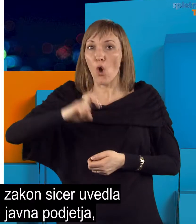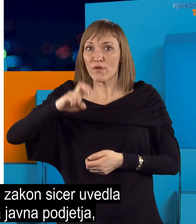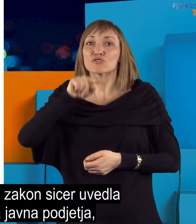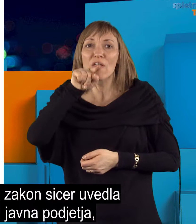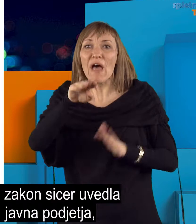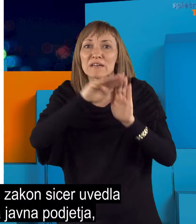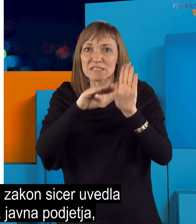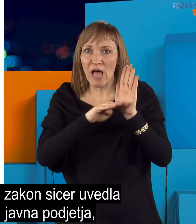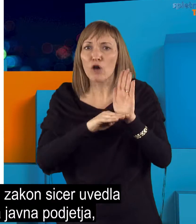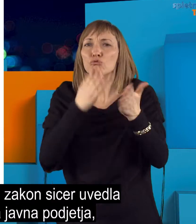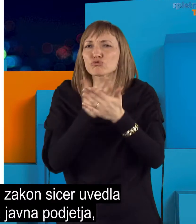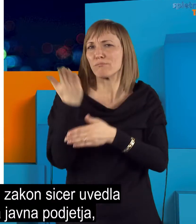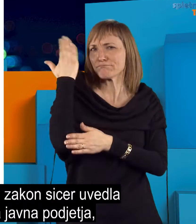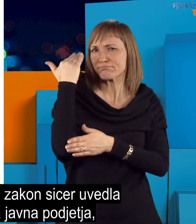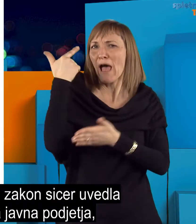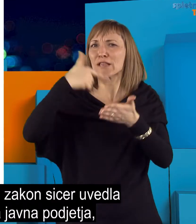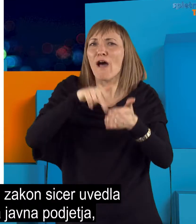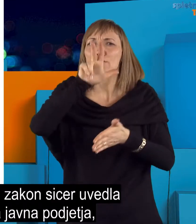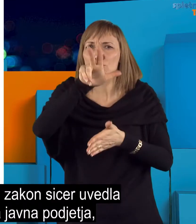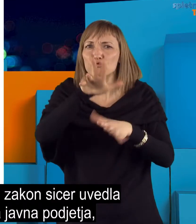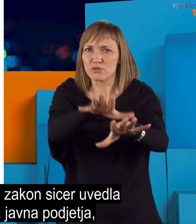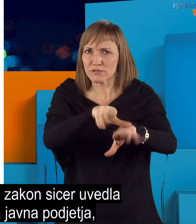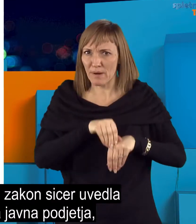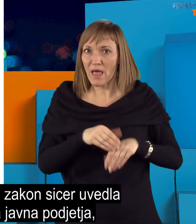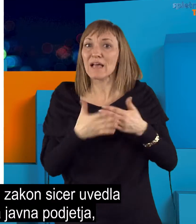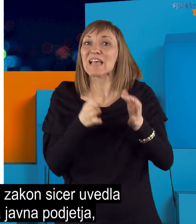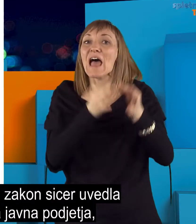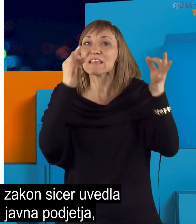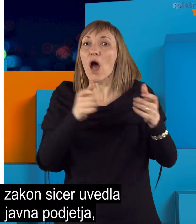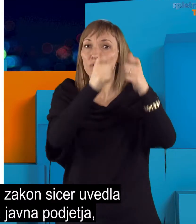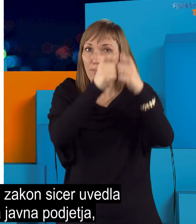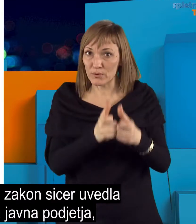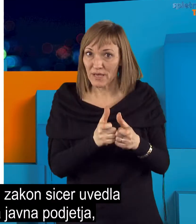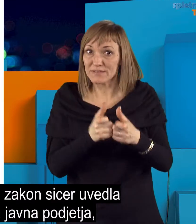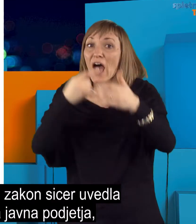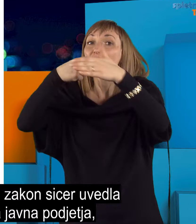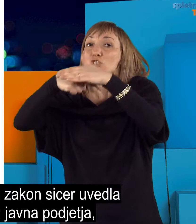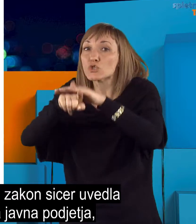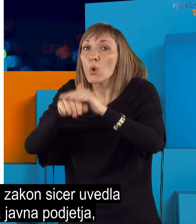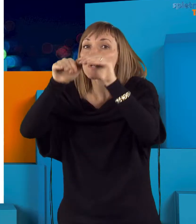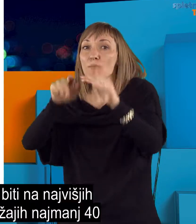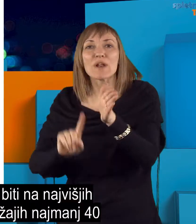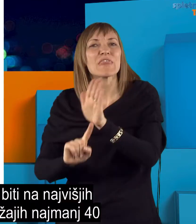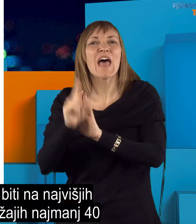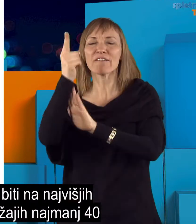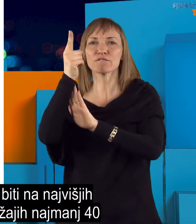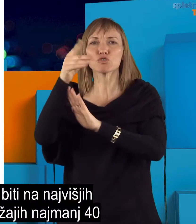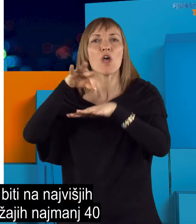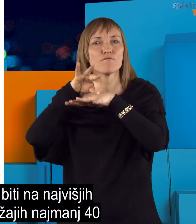Norveška je takšen zakon sicer uvedla že leta 2003 za javna podjetja, v katerih mora biti na najvišjih